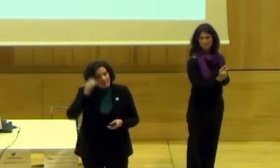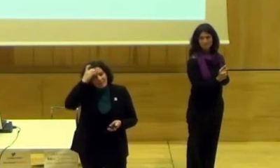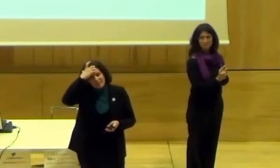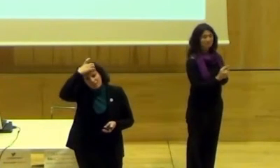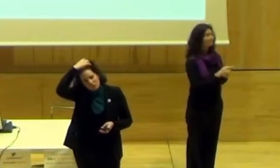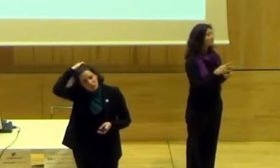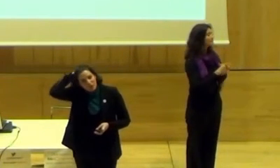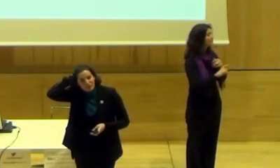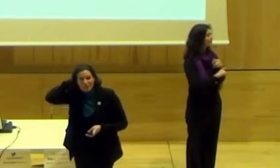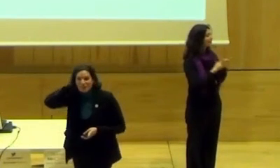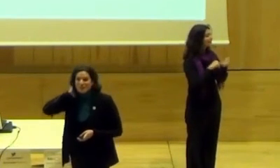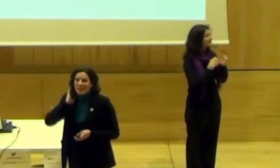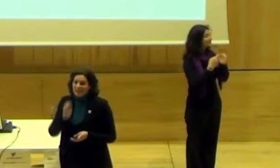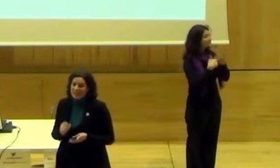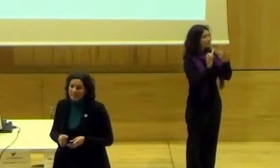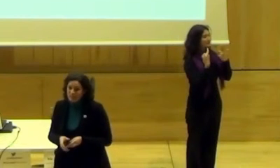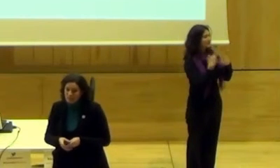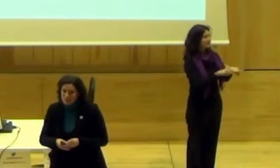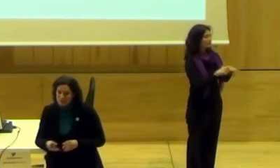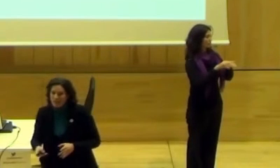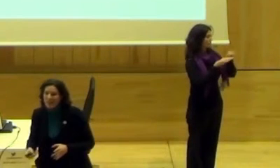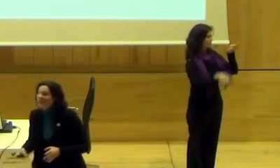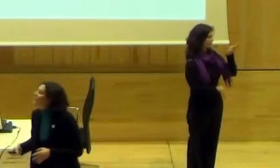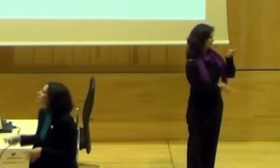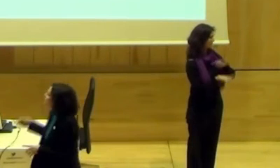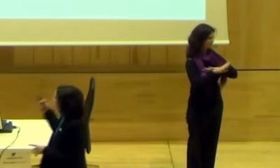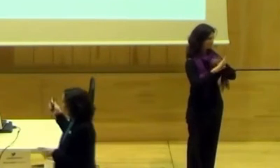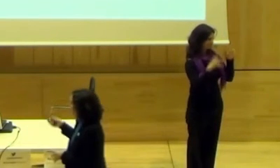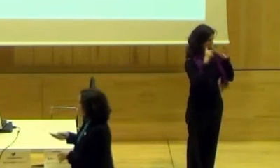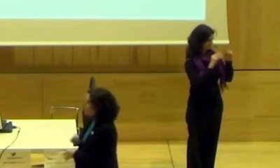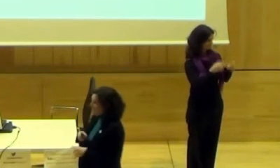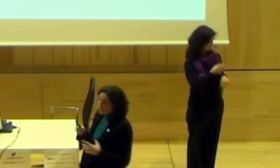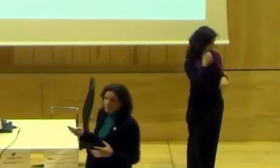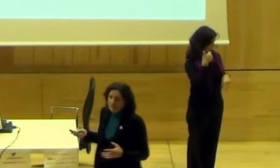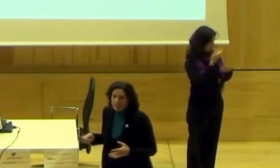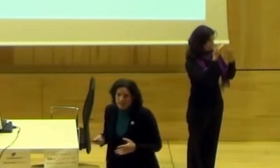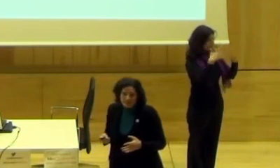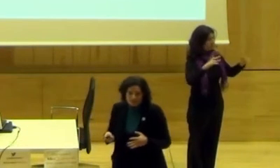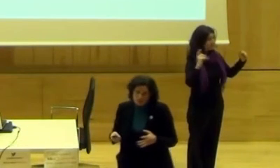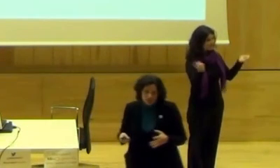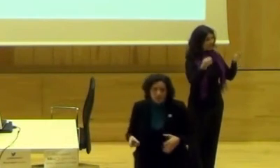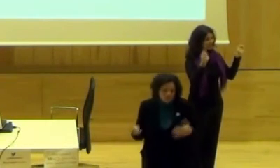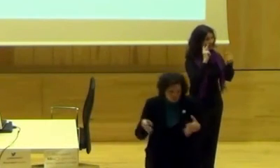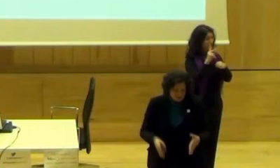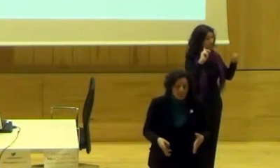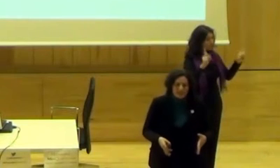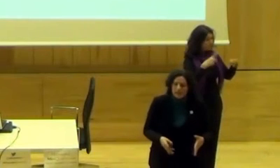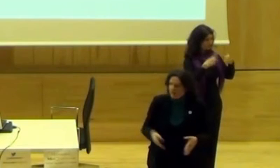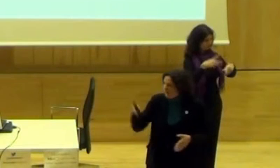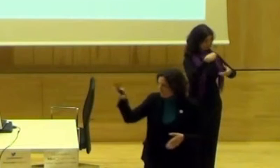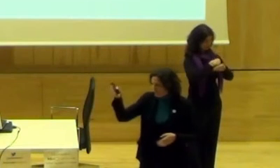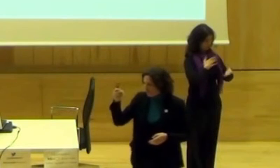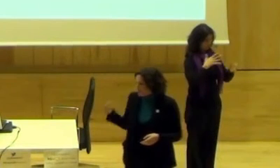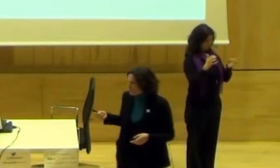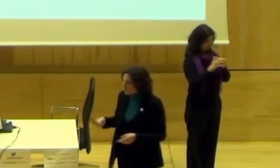La estatal escénica es uno de los sectores donde la derecha es primero más acusada. Cualquier festival que veáis de música, dentro